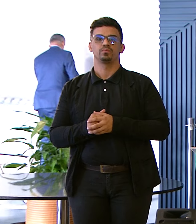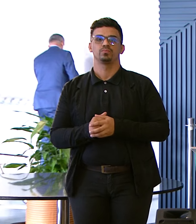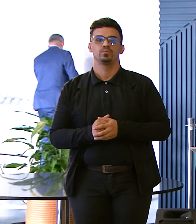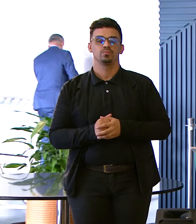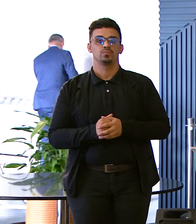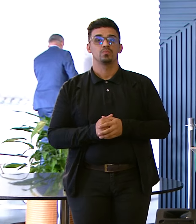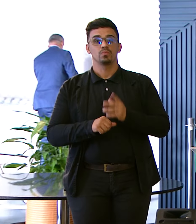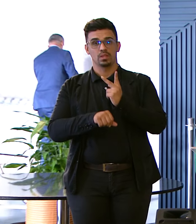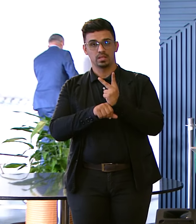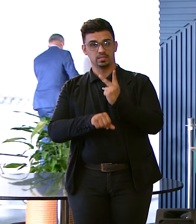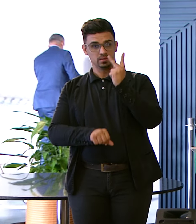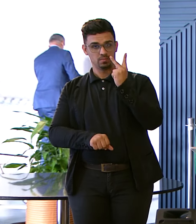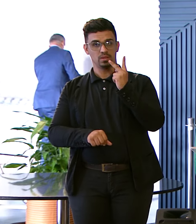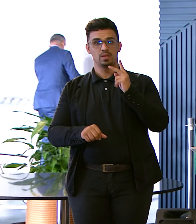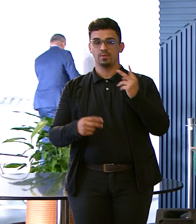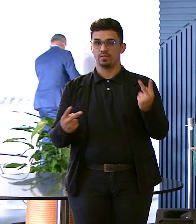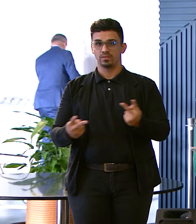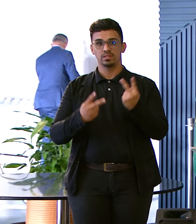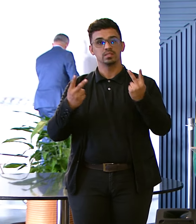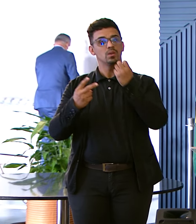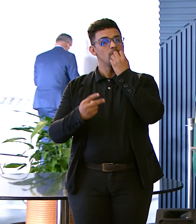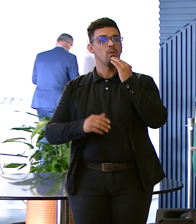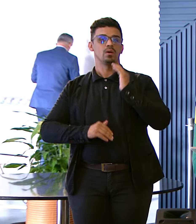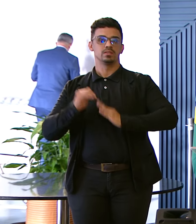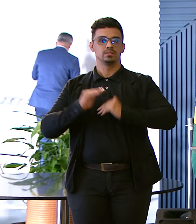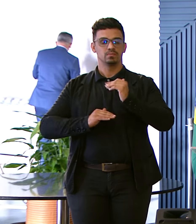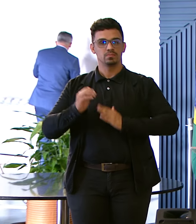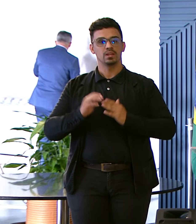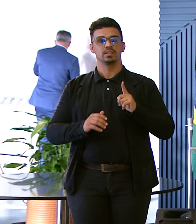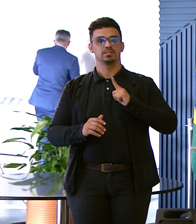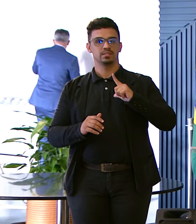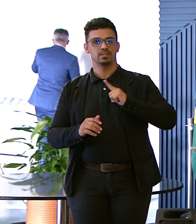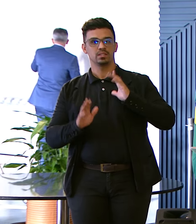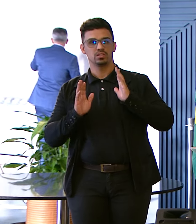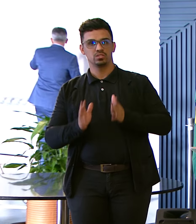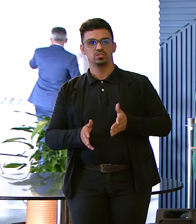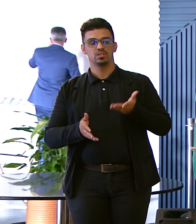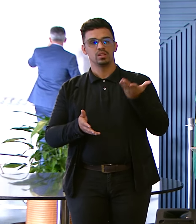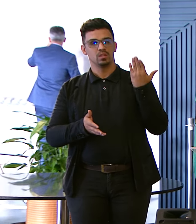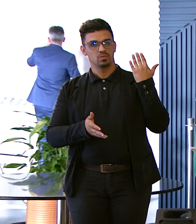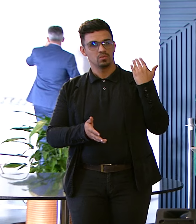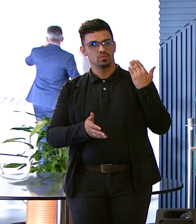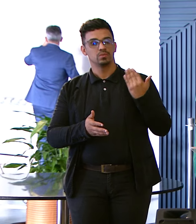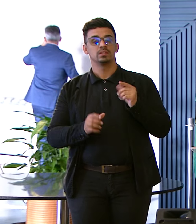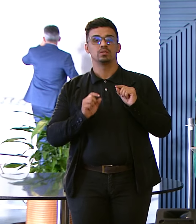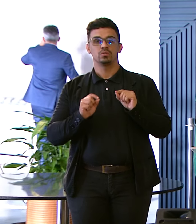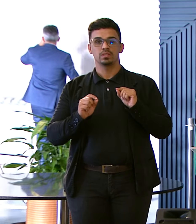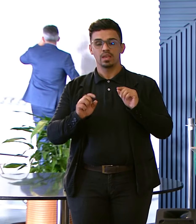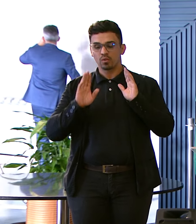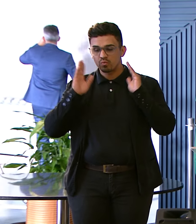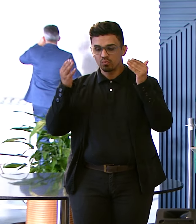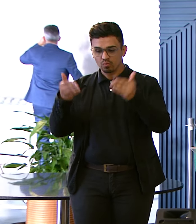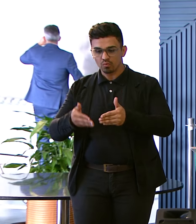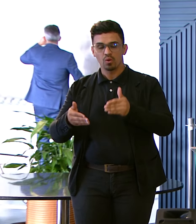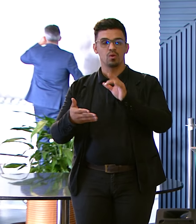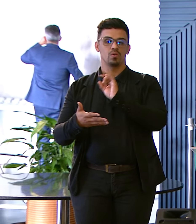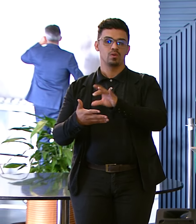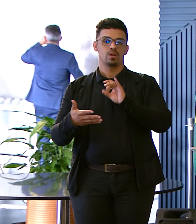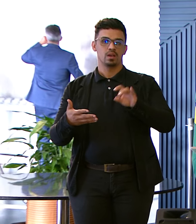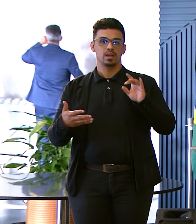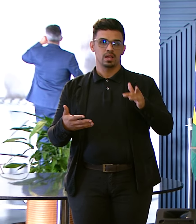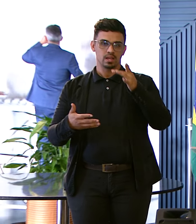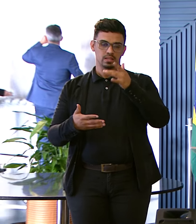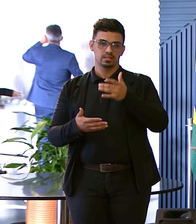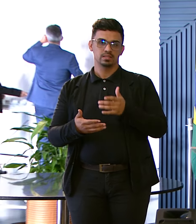Esse prêmio É reconhecimento Das boas práticas Assistenciais Realizadas É dedicado É A cada um Dos meus